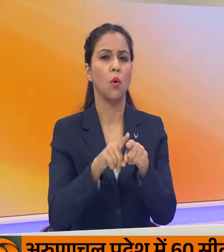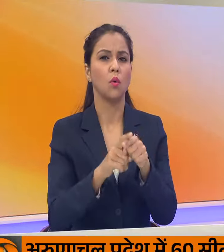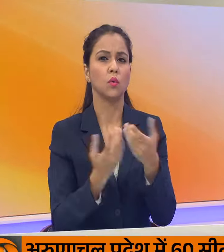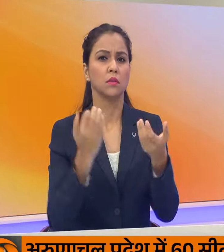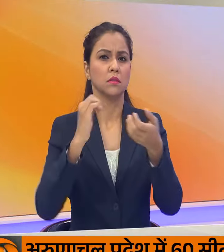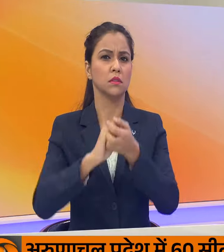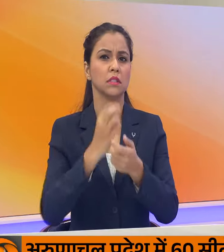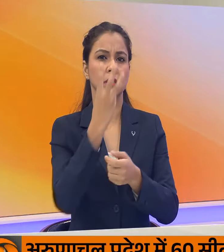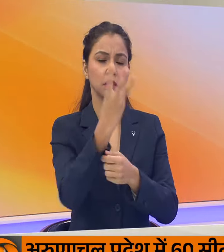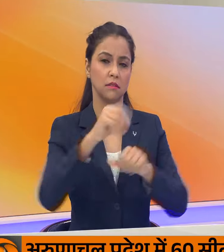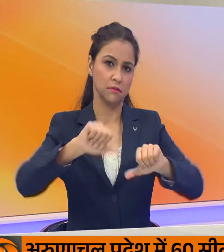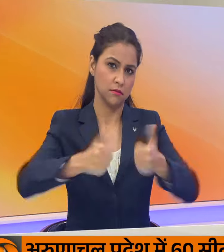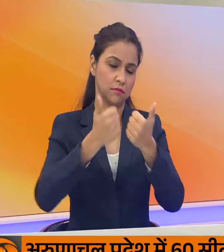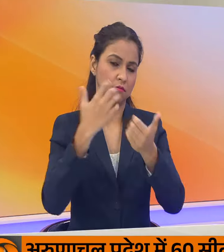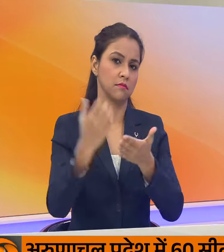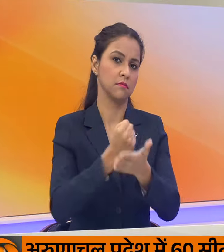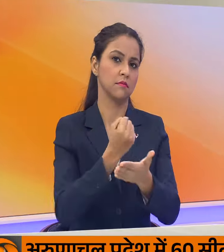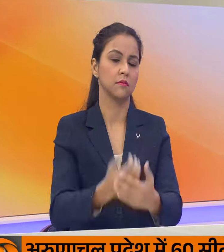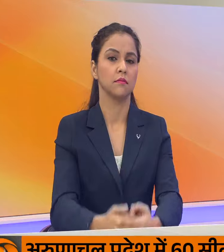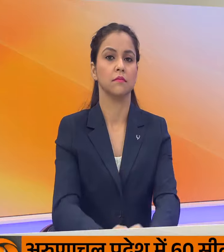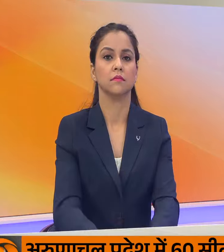सीटों पर विज़े रहे हैं